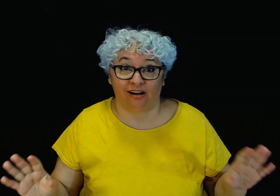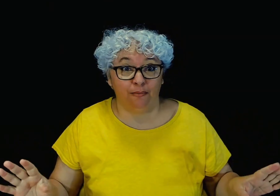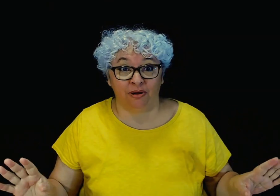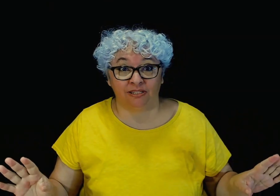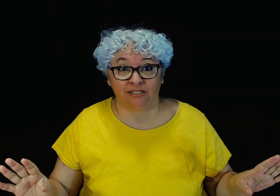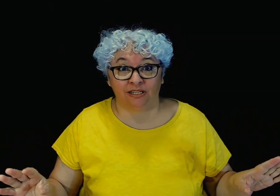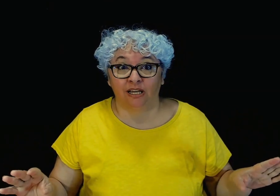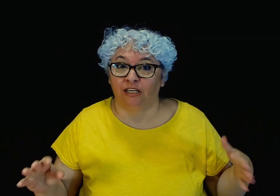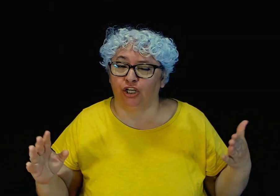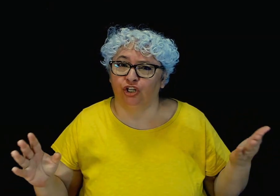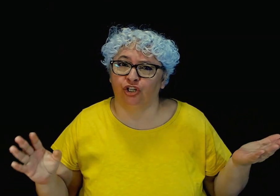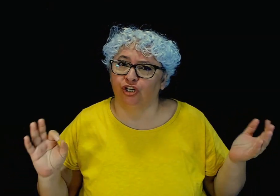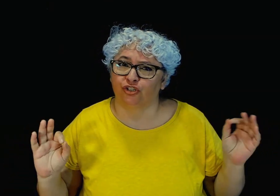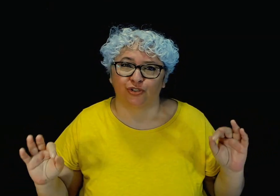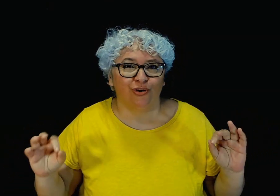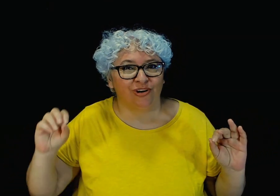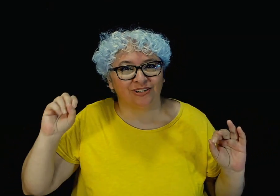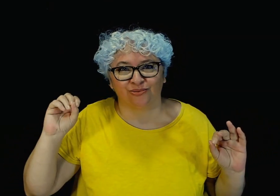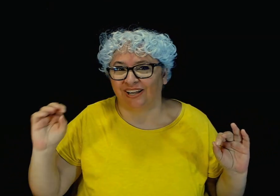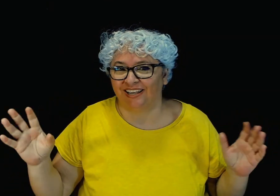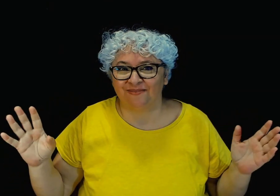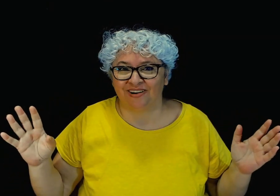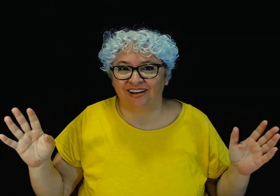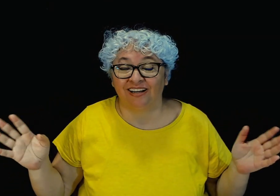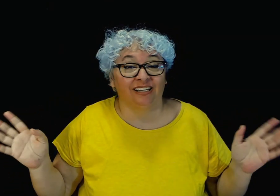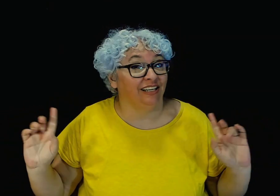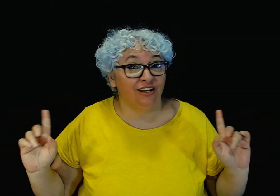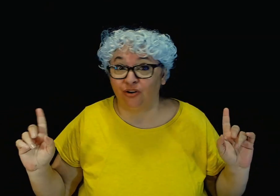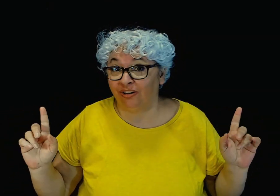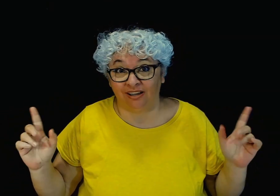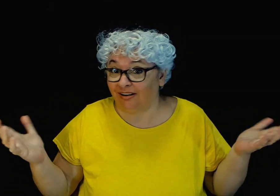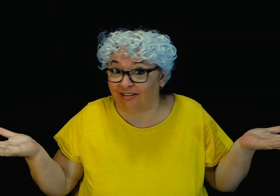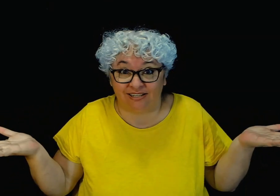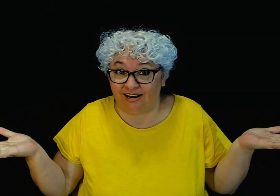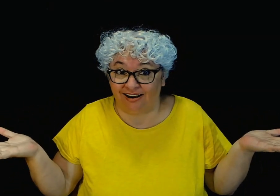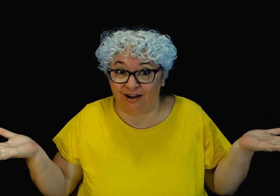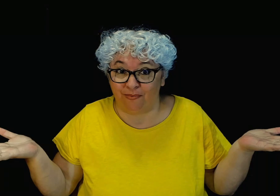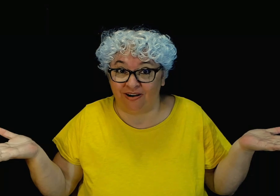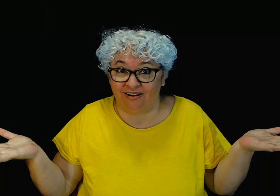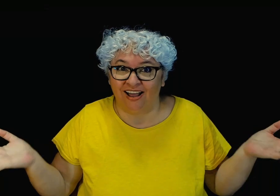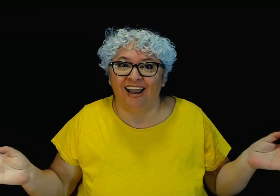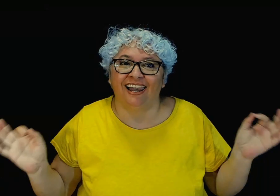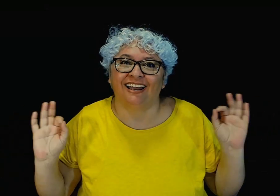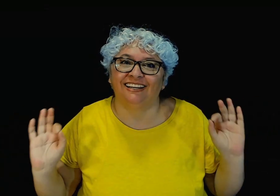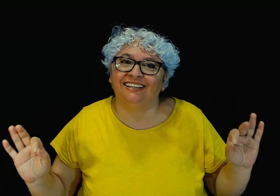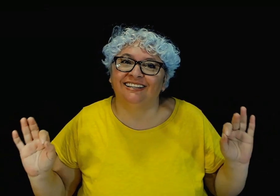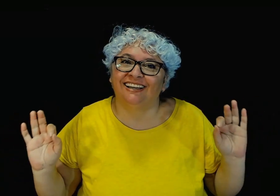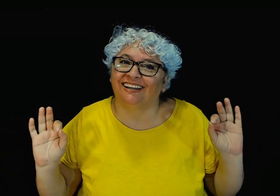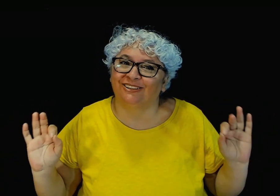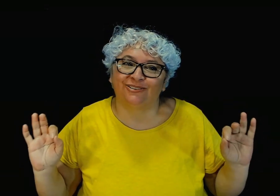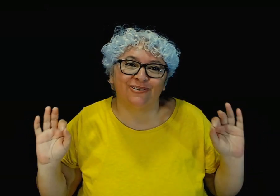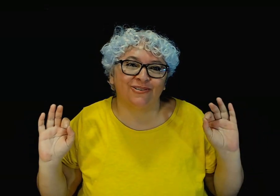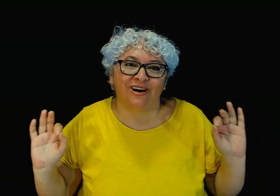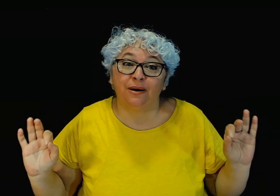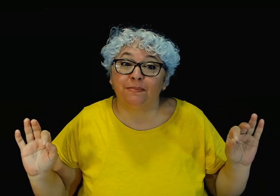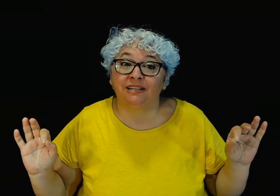ramas quién del sol es una llama quién no quiere irse a la cama la niña que todo ama